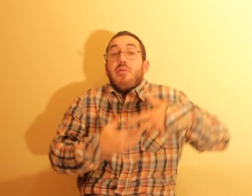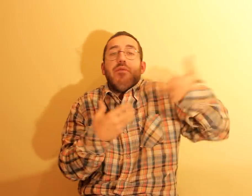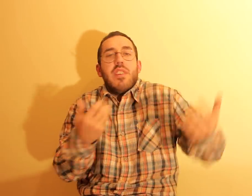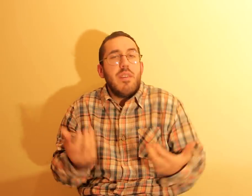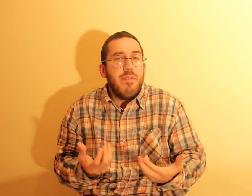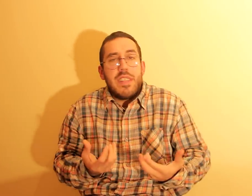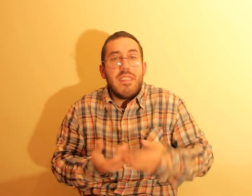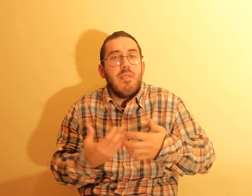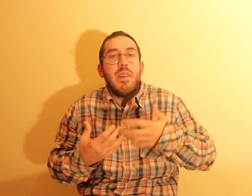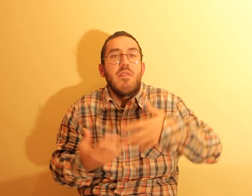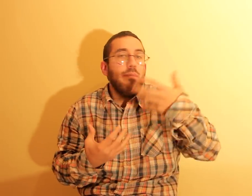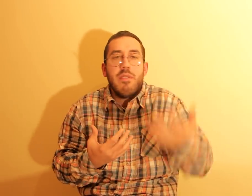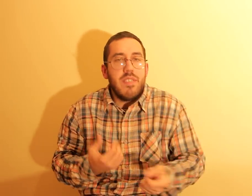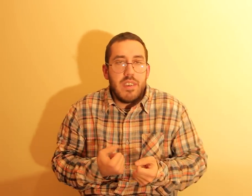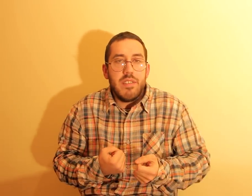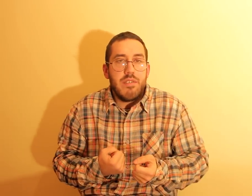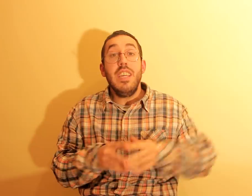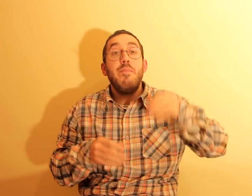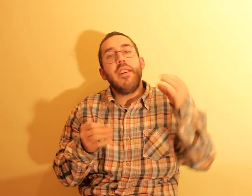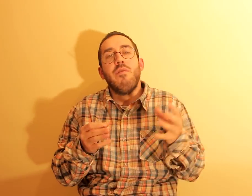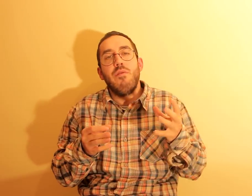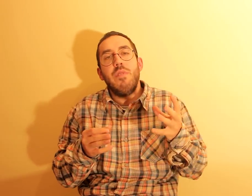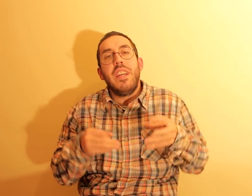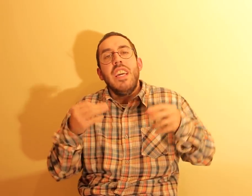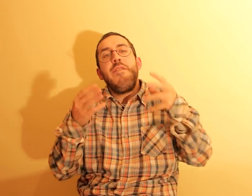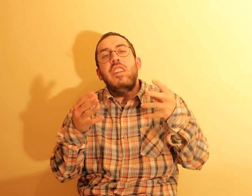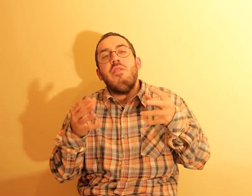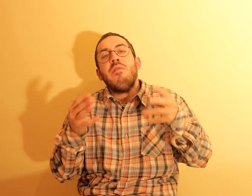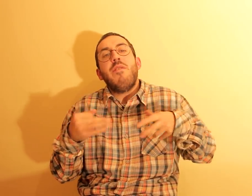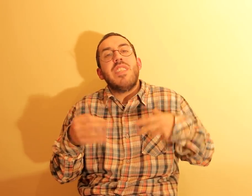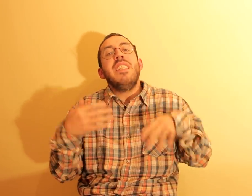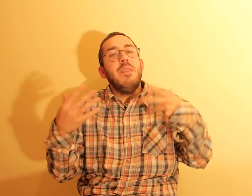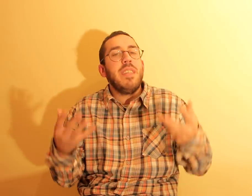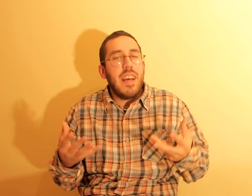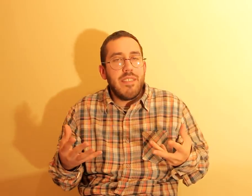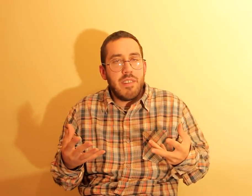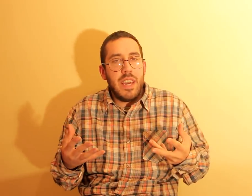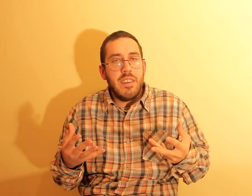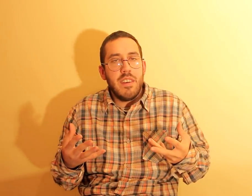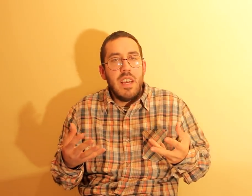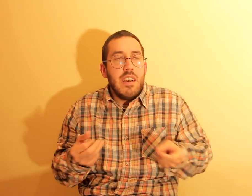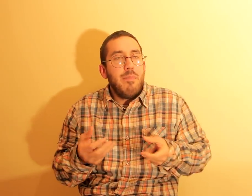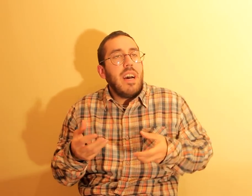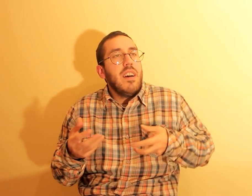não consigo aproveitar tão bem como vocês. E, para concluir, invistam na vossa intimidade, ok? Pá,